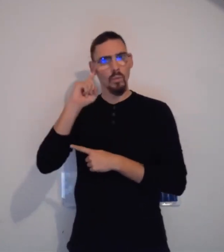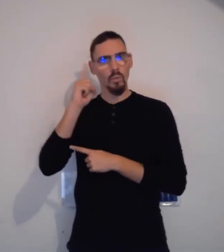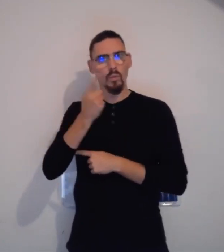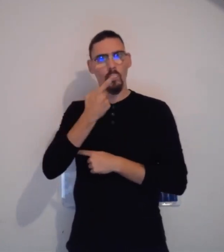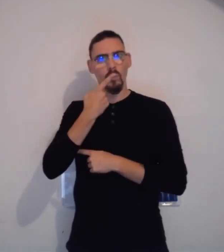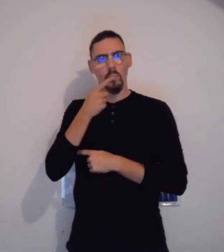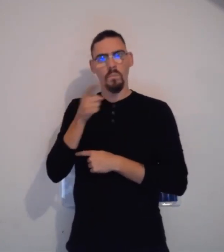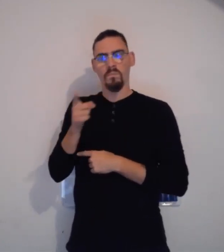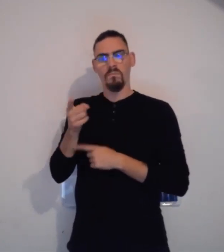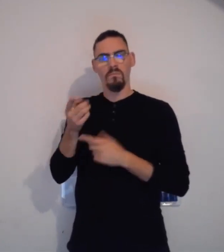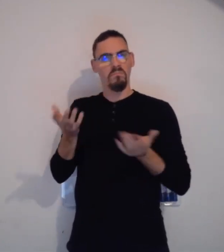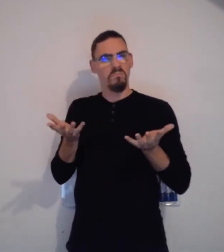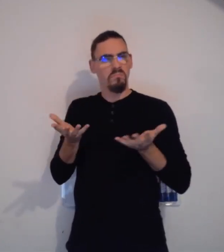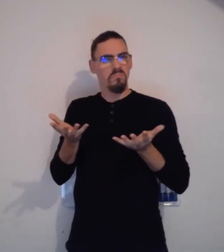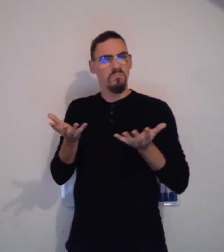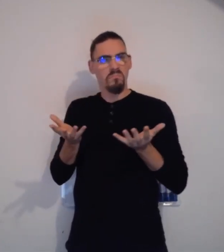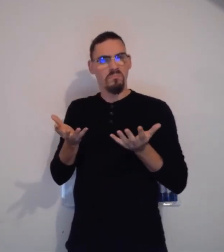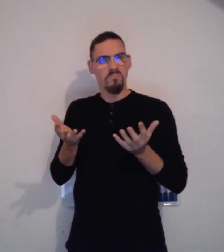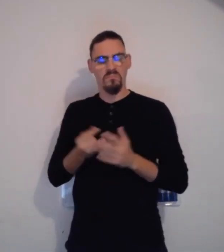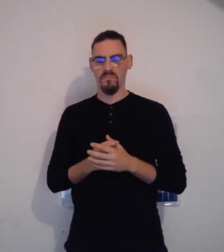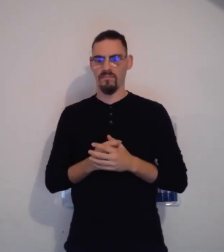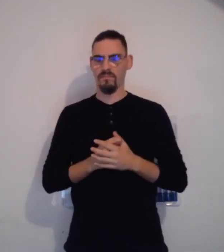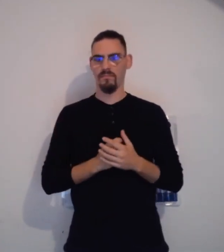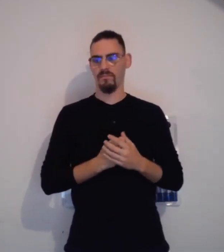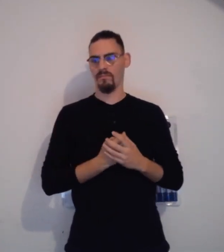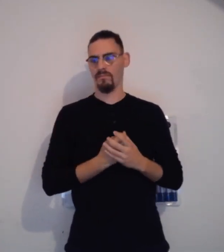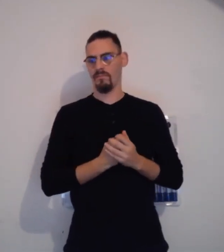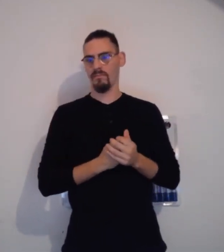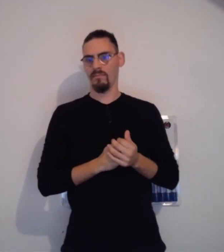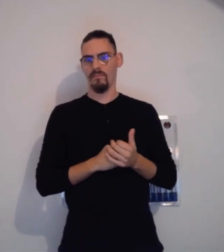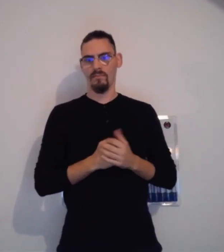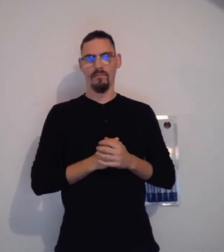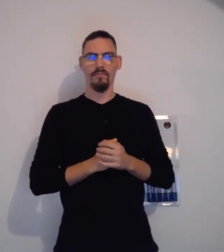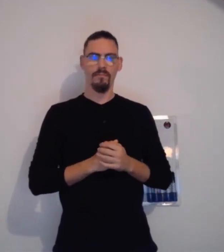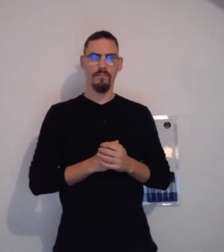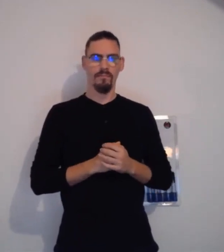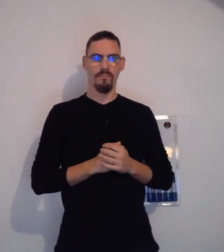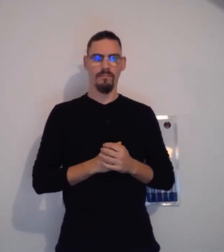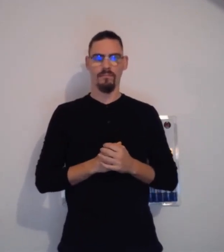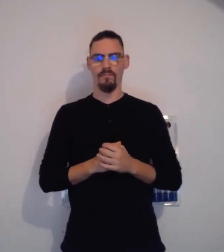vous présenter maintenant la définition du mot « sourd ». S-O-U-R-D